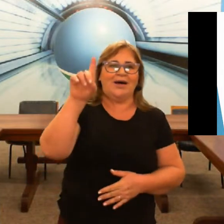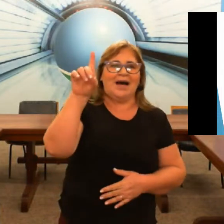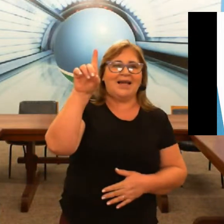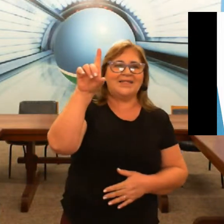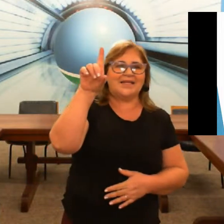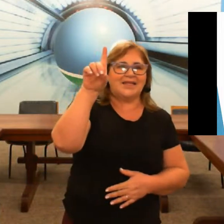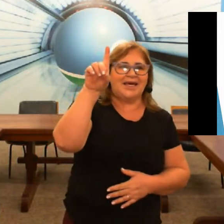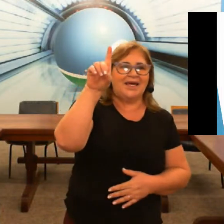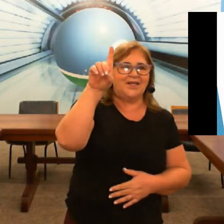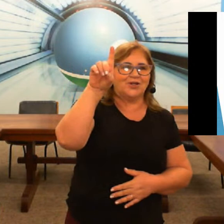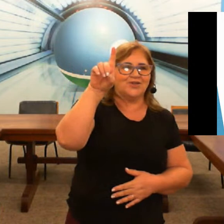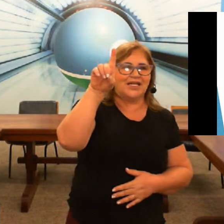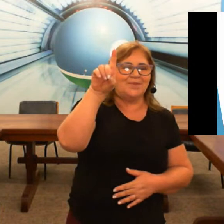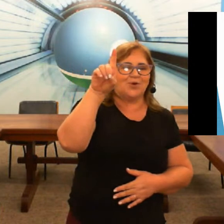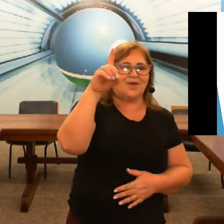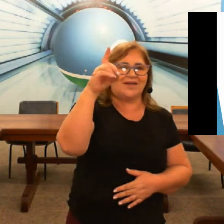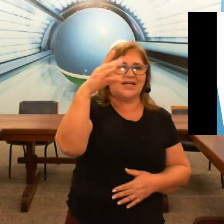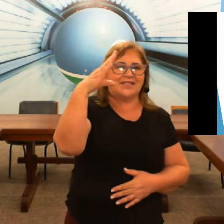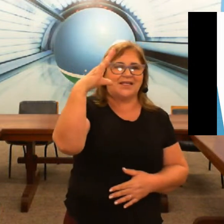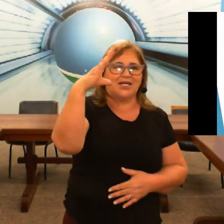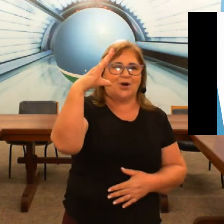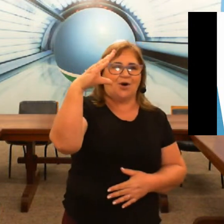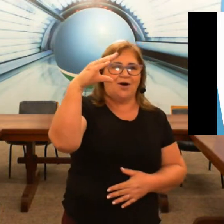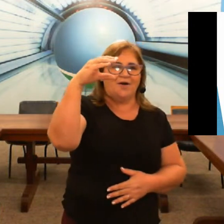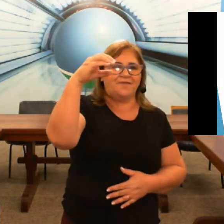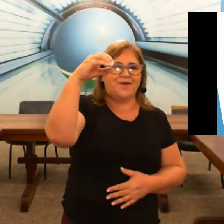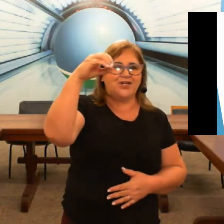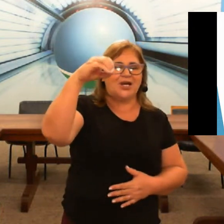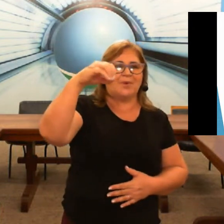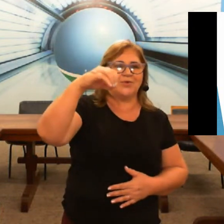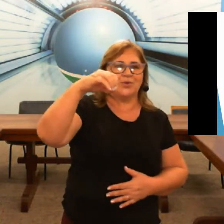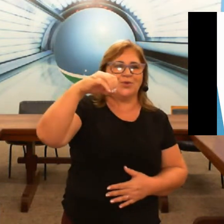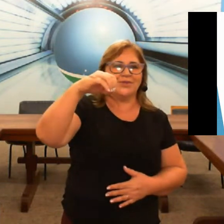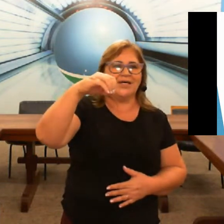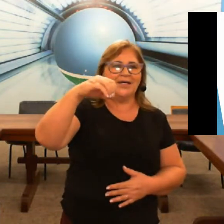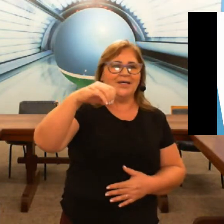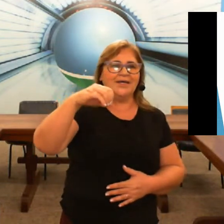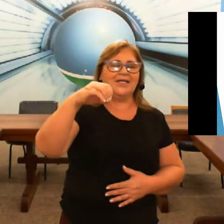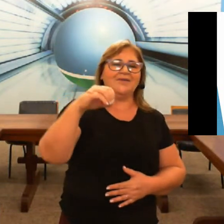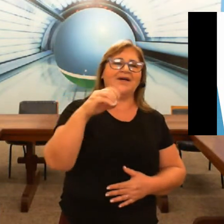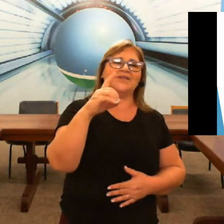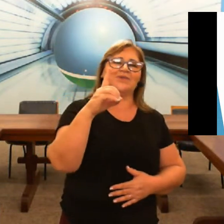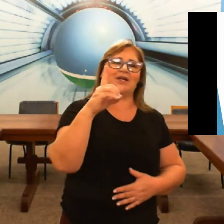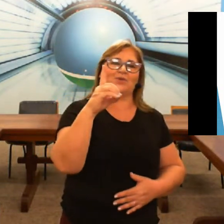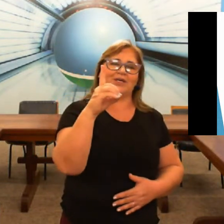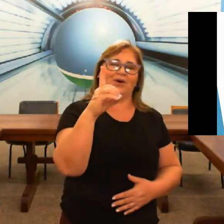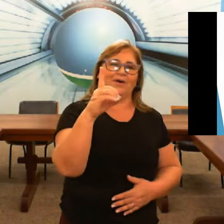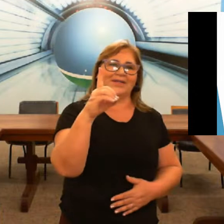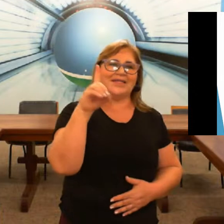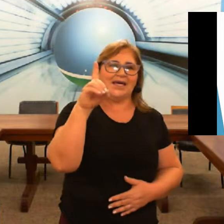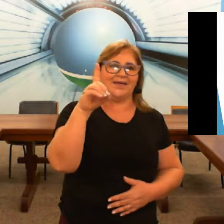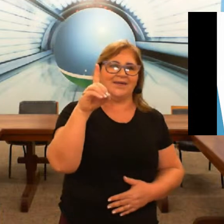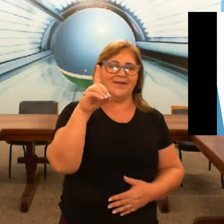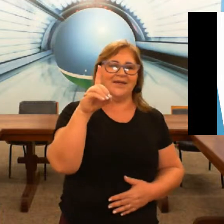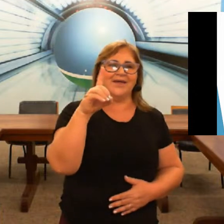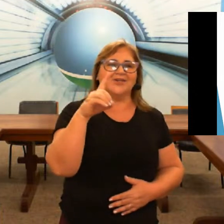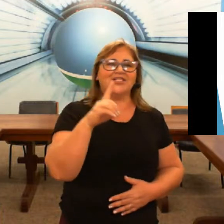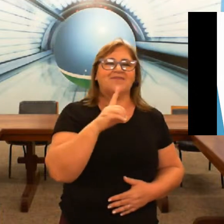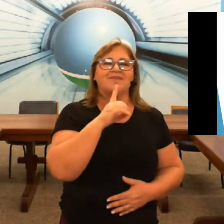a letra D todos lembram como é faz a letra D aqui ó fecha a mão toda e levanta o dedo aqui ó D então a gente vai